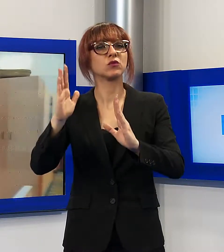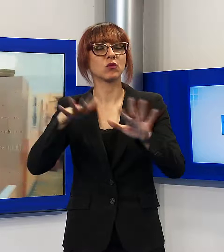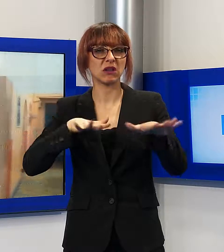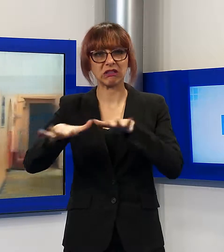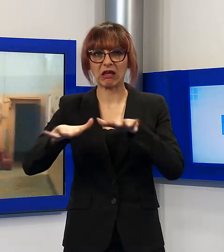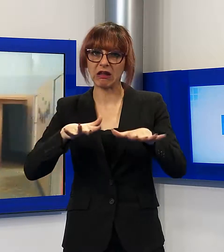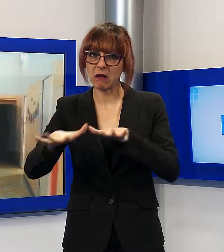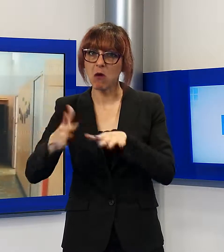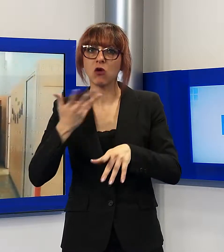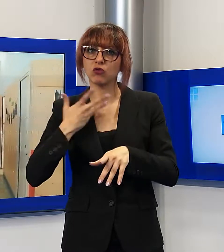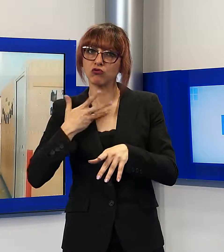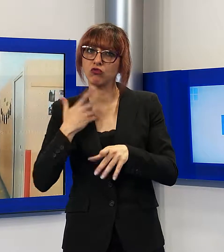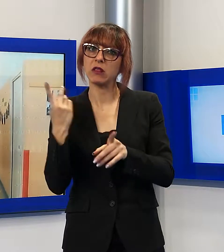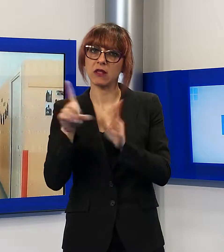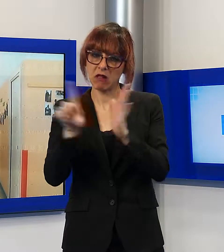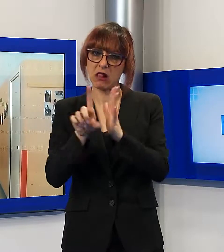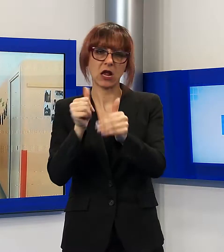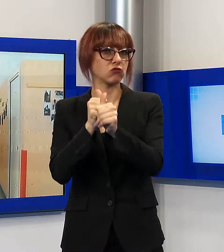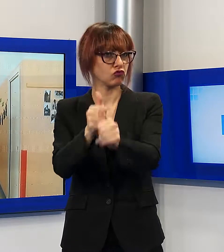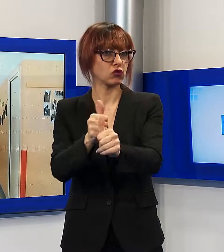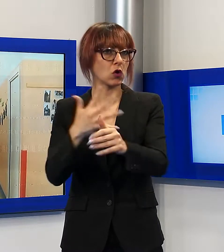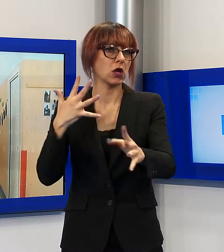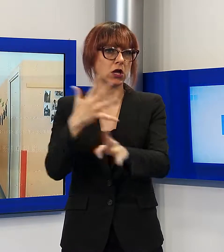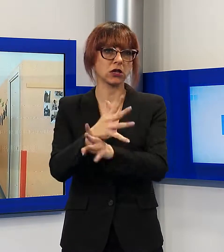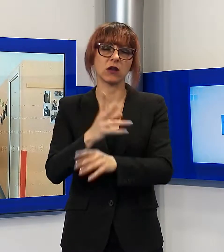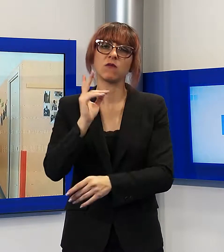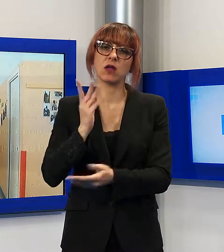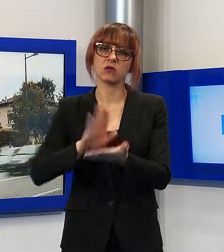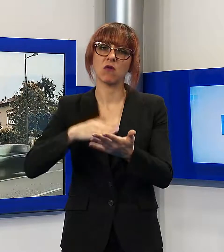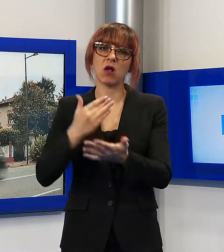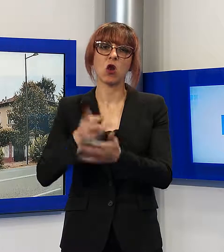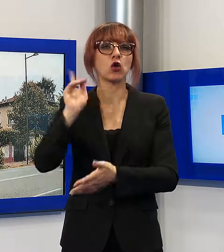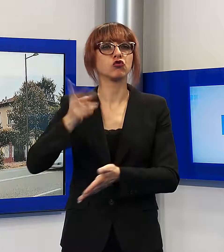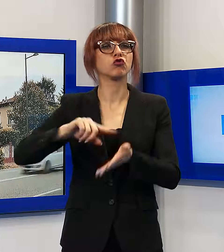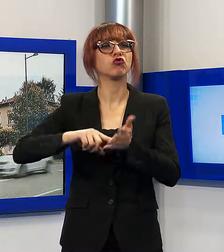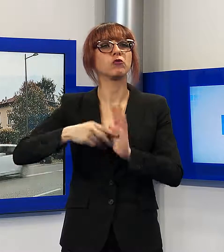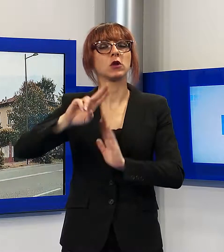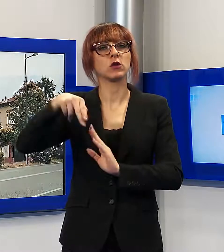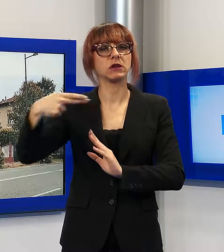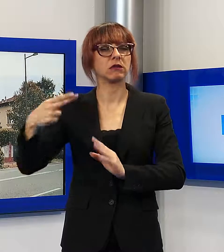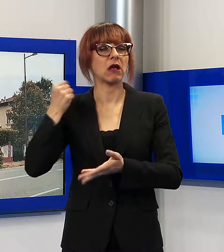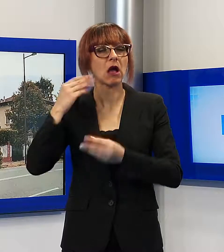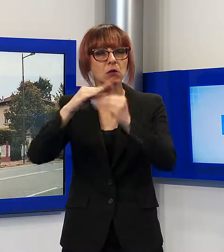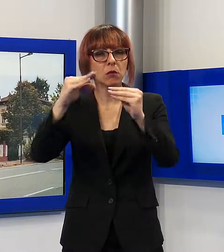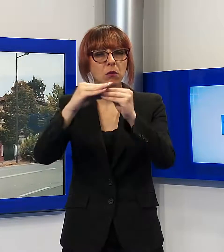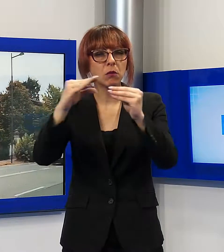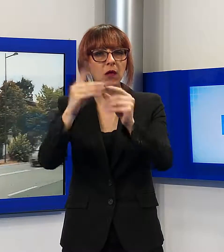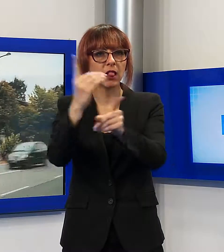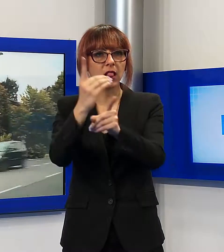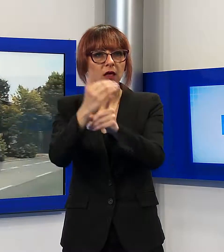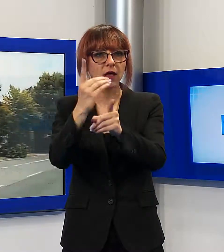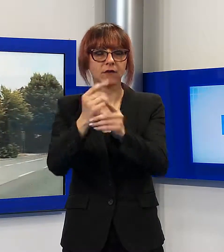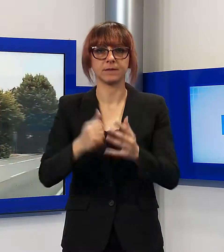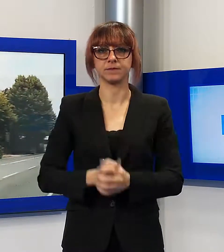normative per le quali dovrà essere eseguito un intervento da più di 12 milioni di euro. Durante l'assemblea con i genitori dei bambini della